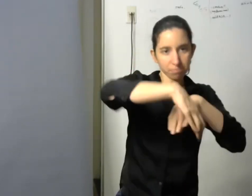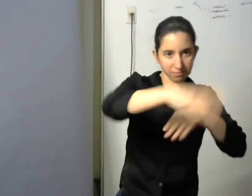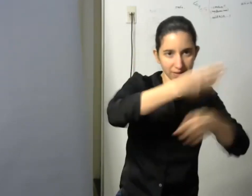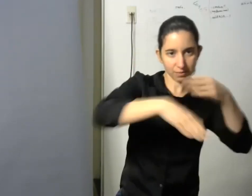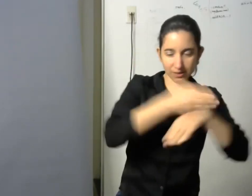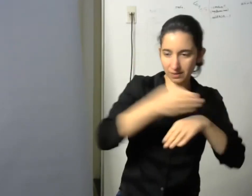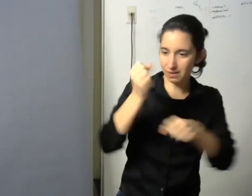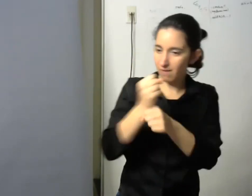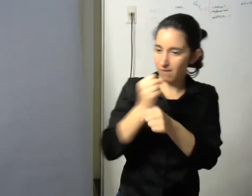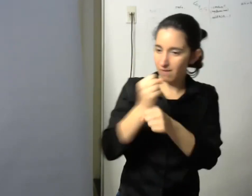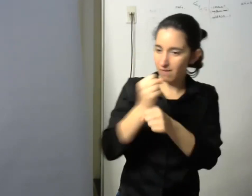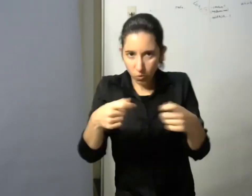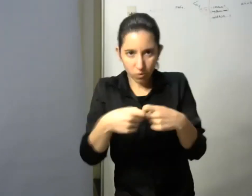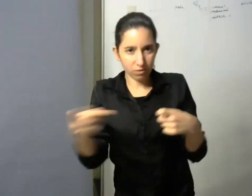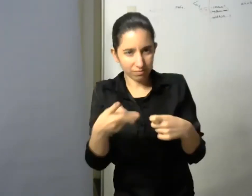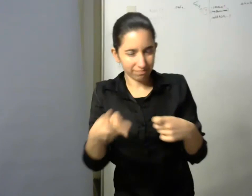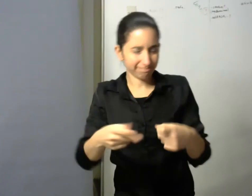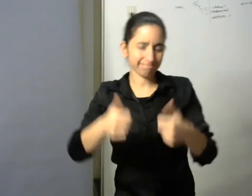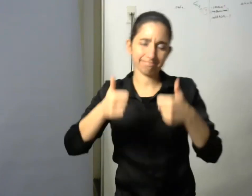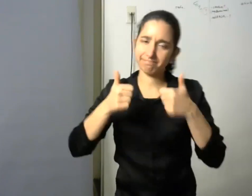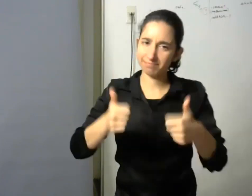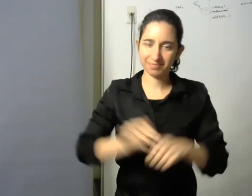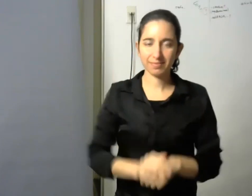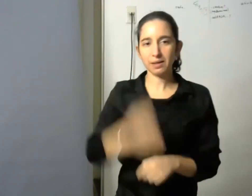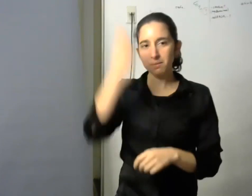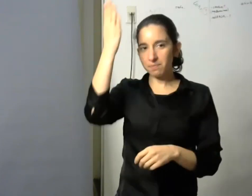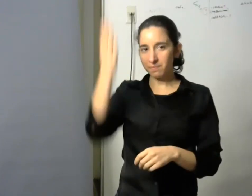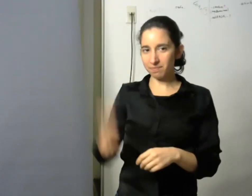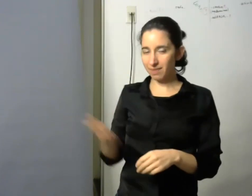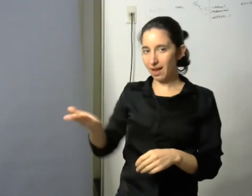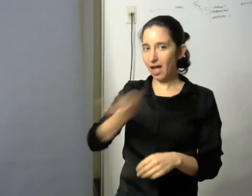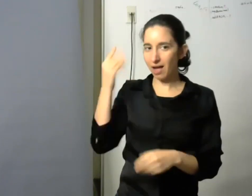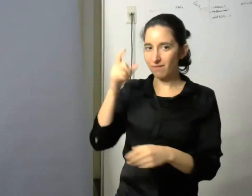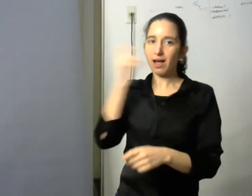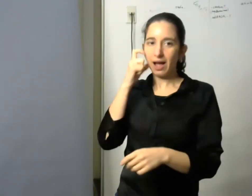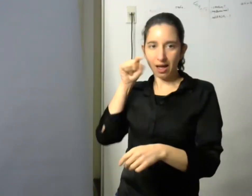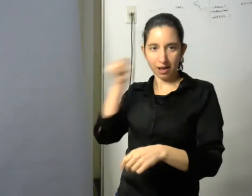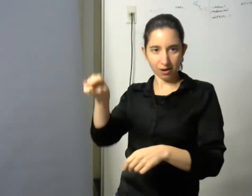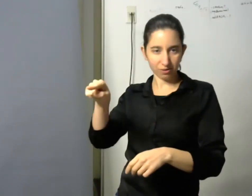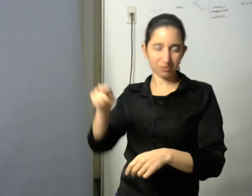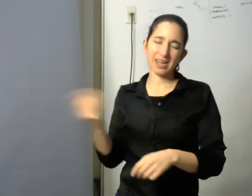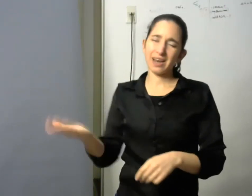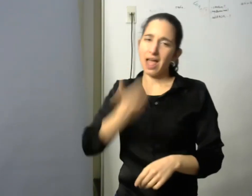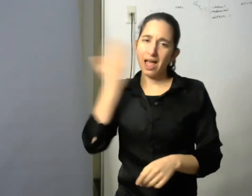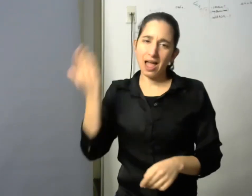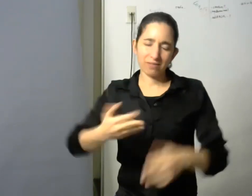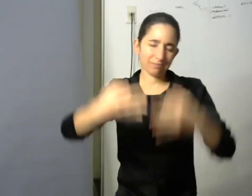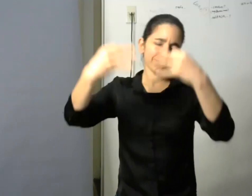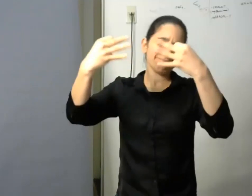ceder la palabra a Carlos que es un excelente orador y que nos va a presentar el capítulo que tituló